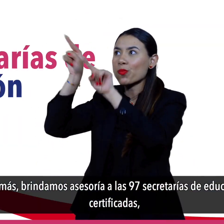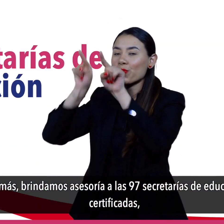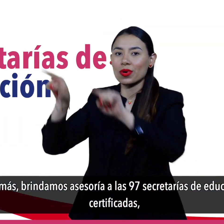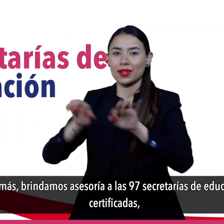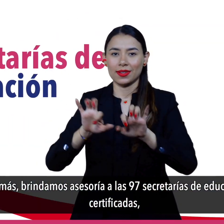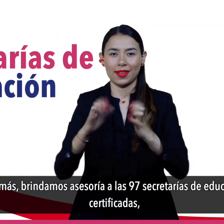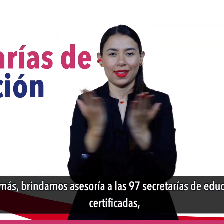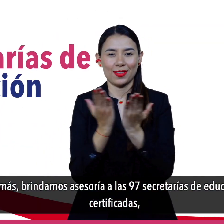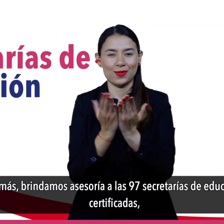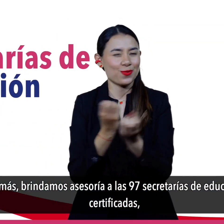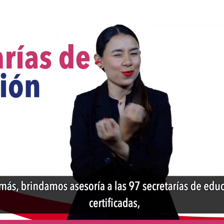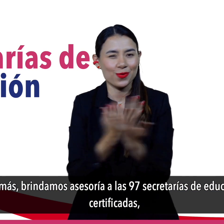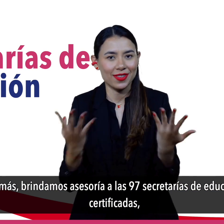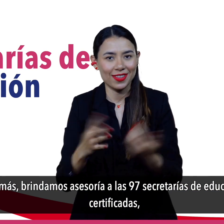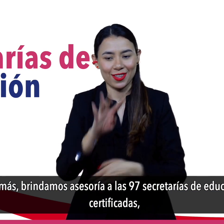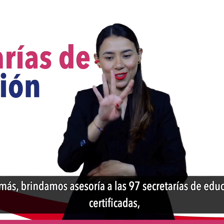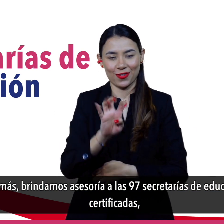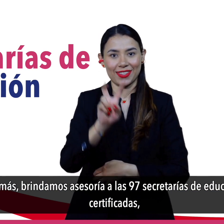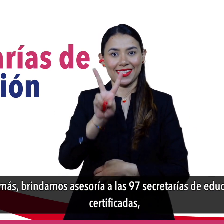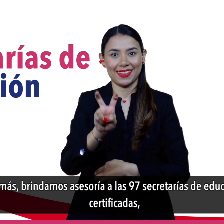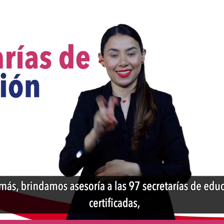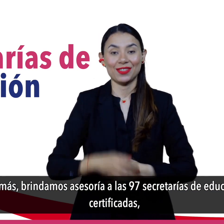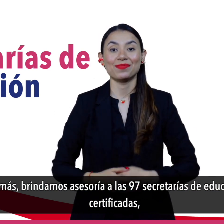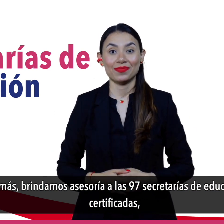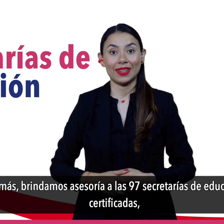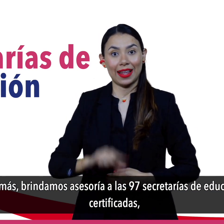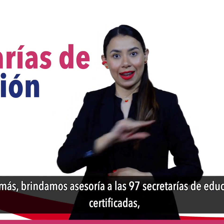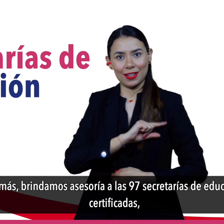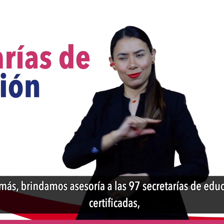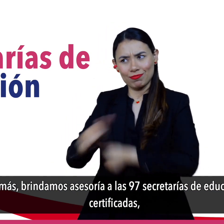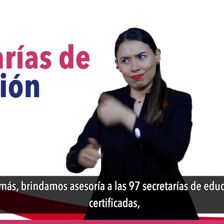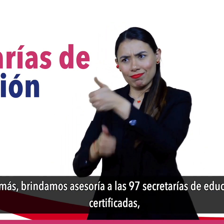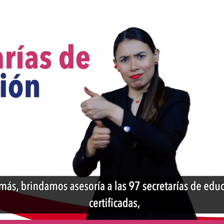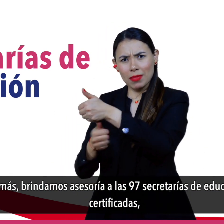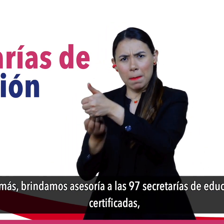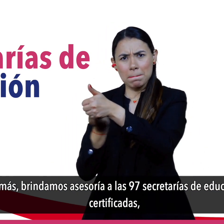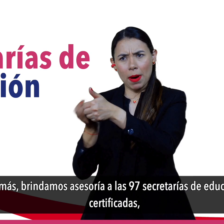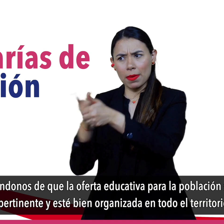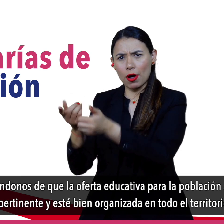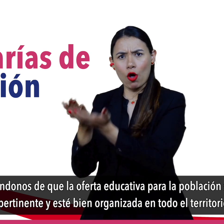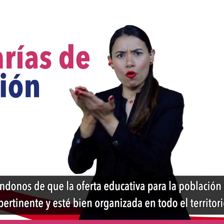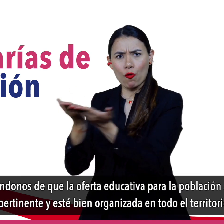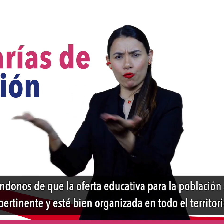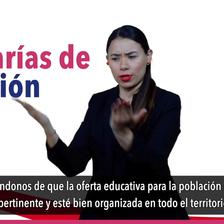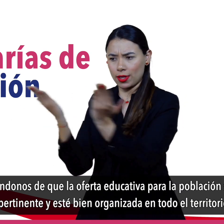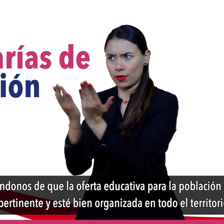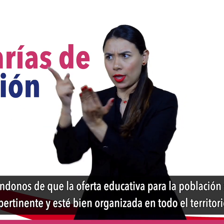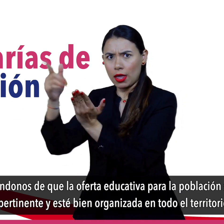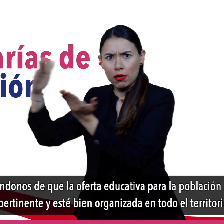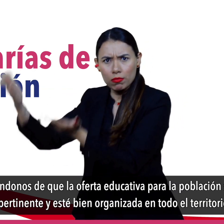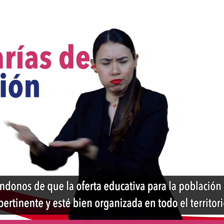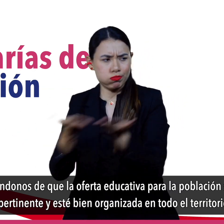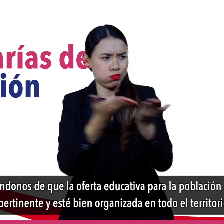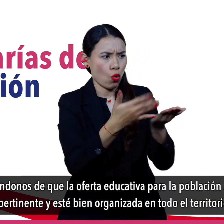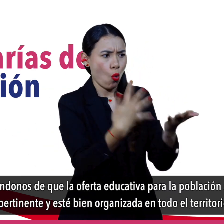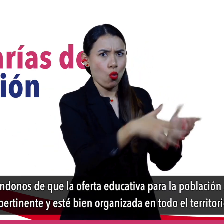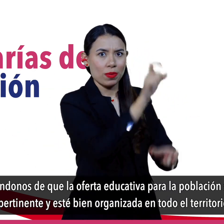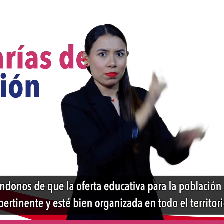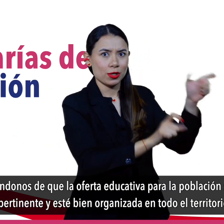Además, brindamos asesoría a las 97 secretarías de educación certificadas asegurándonos de que la oferta educativa para la población sorda